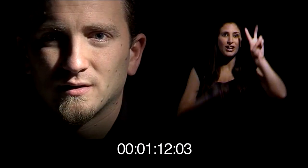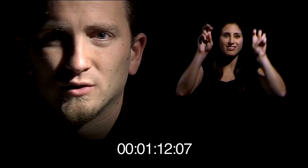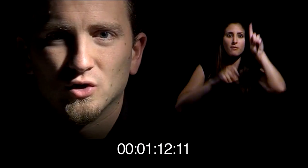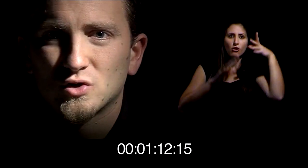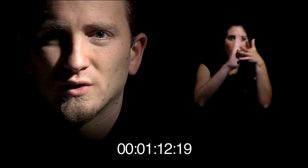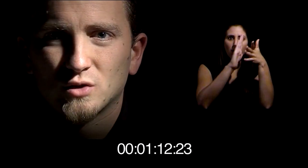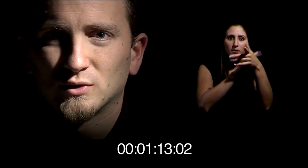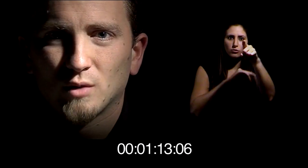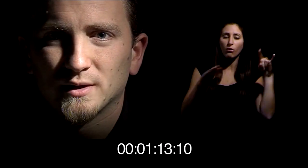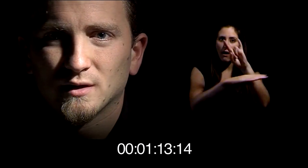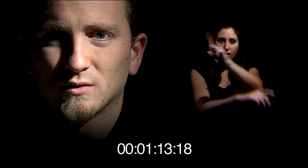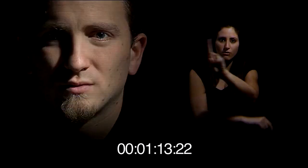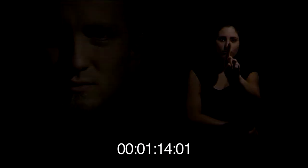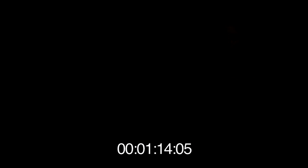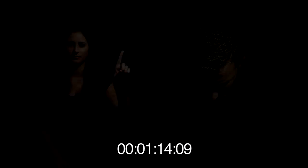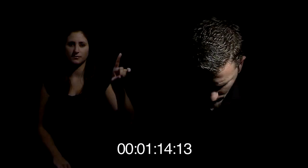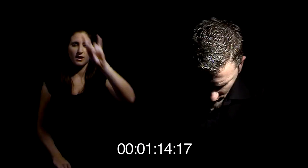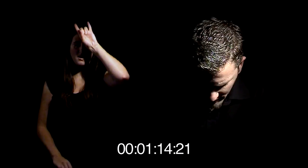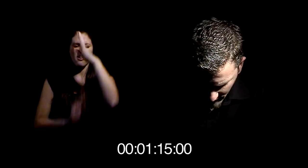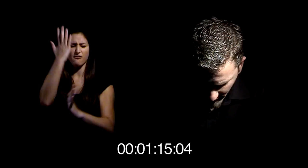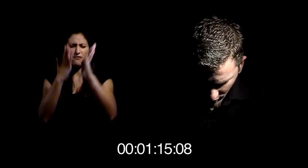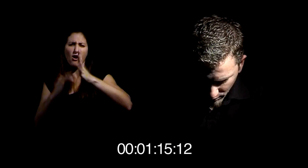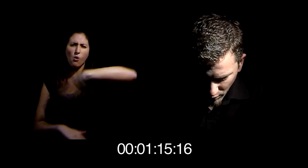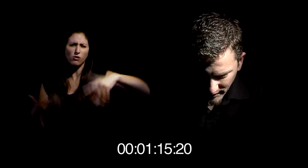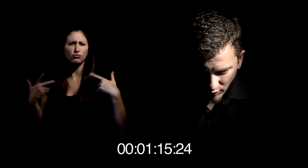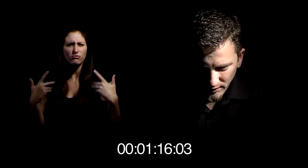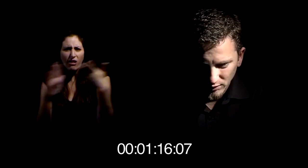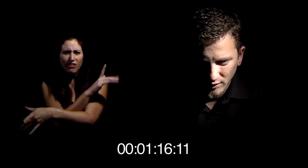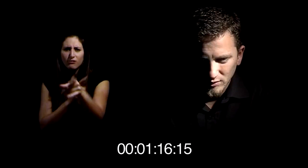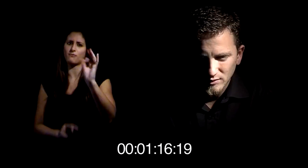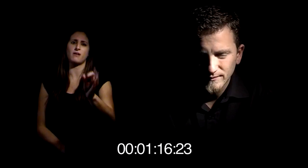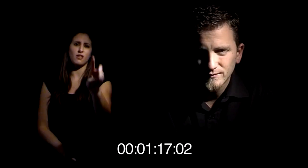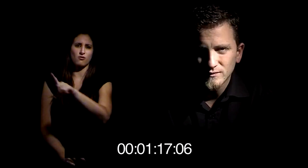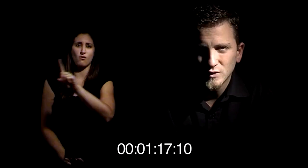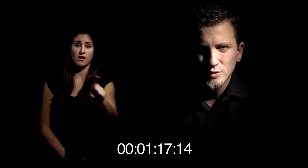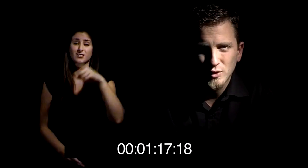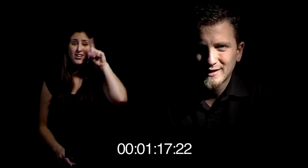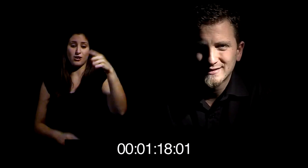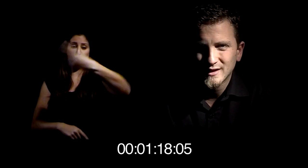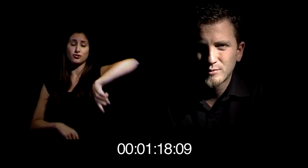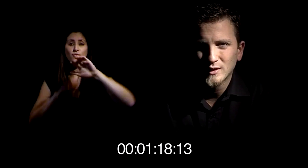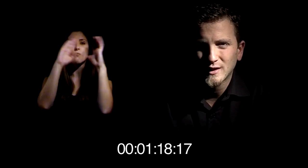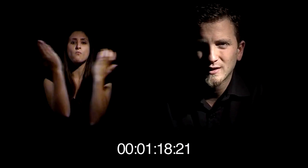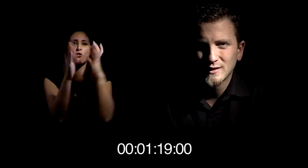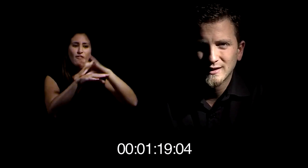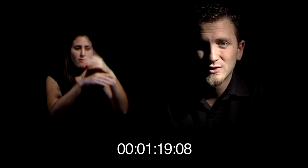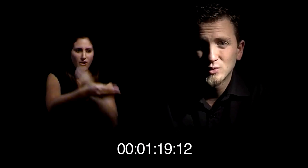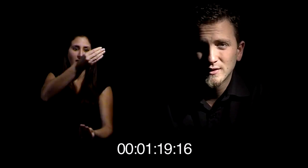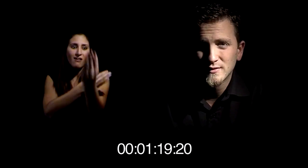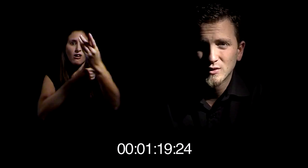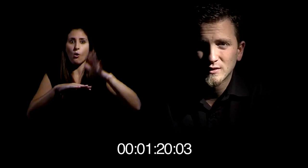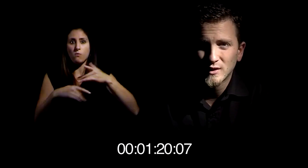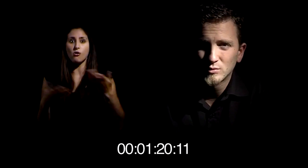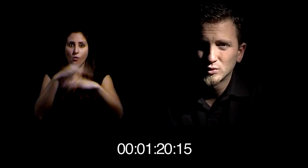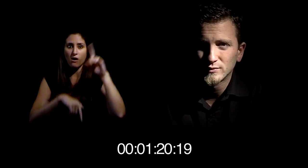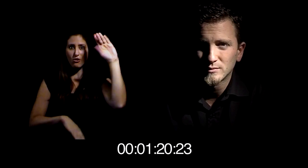engañar. Dios no es como te lo han pintado. No existe el infierno como un lugar de tormento eterno. Dios no podría castigar por la eternidad a quienes nunca